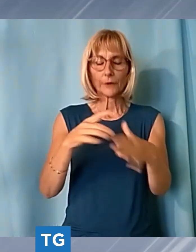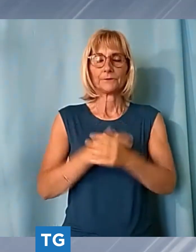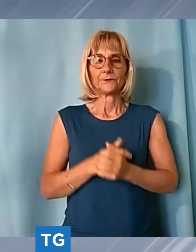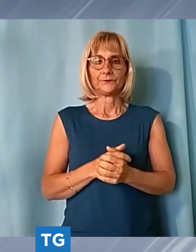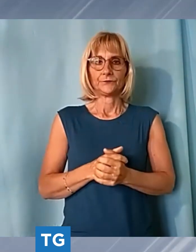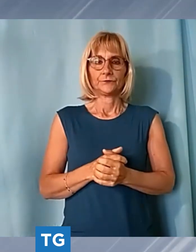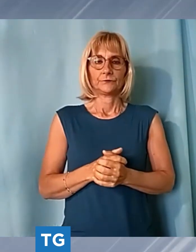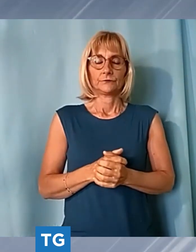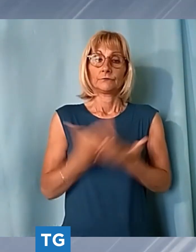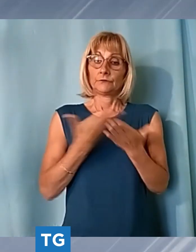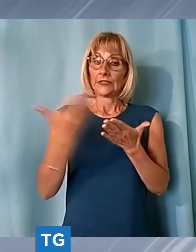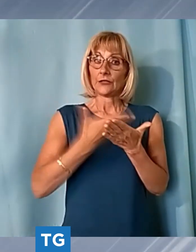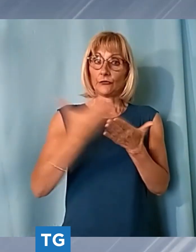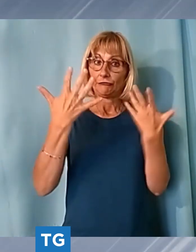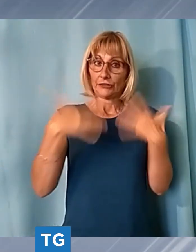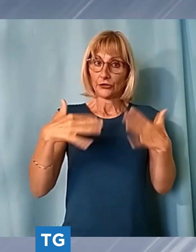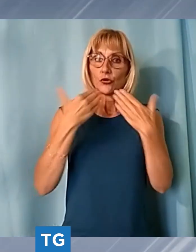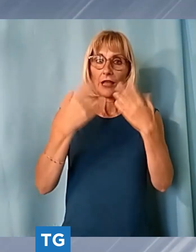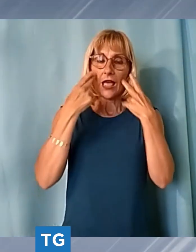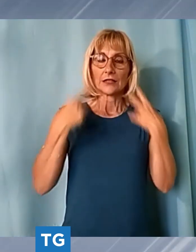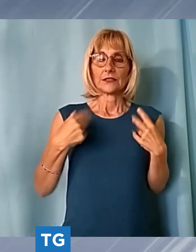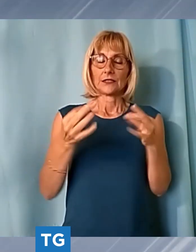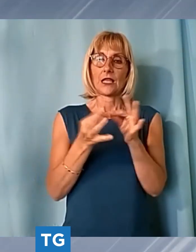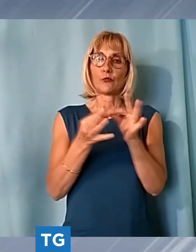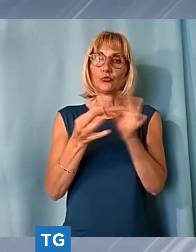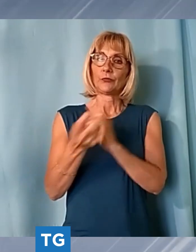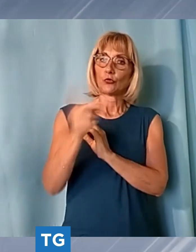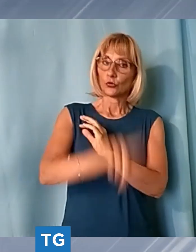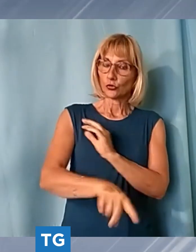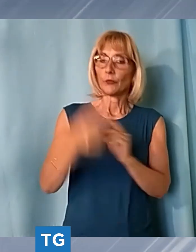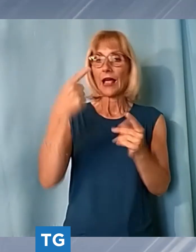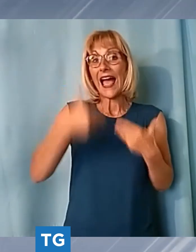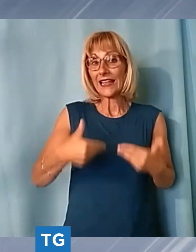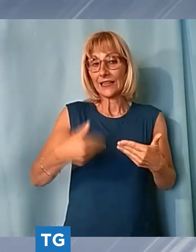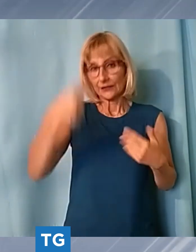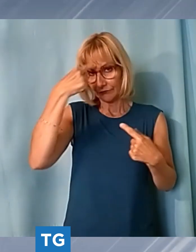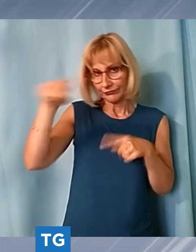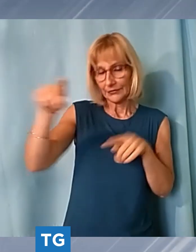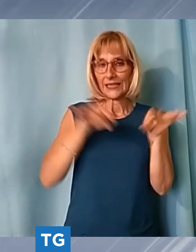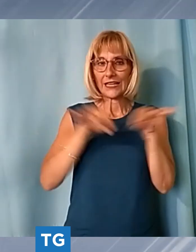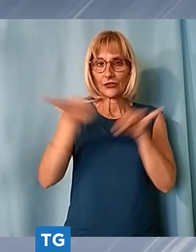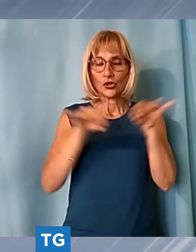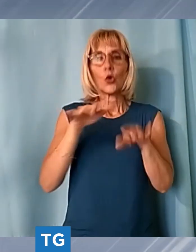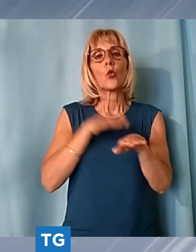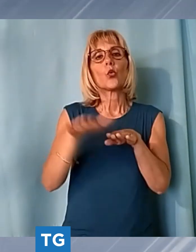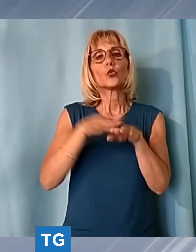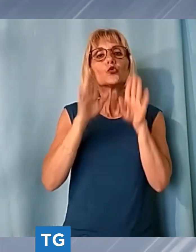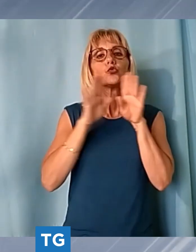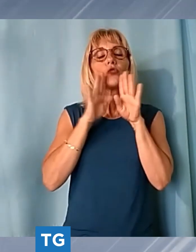tutto per la prima parte del tg noi adesso la linea va alla regia per una serie di utili suggerimenti commerciali